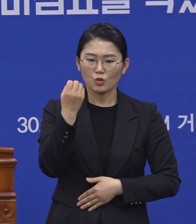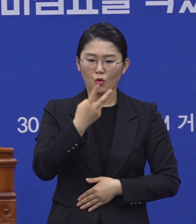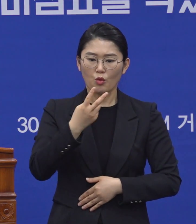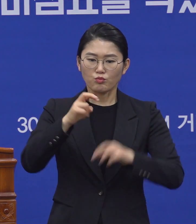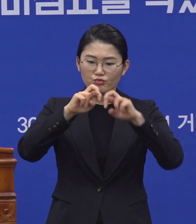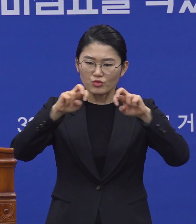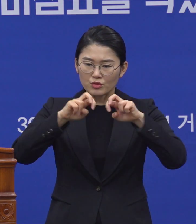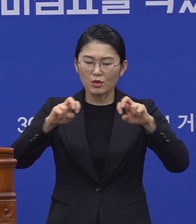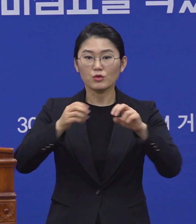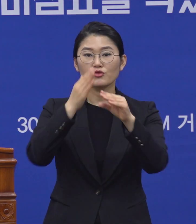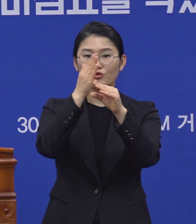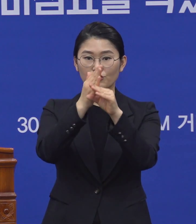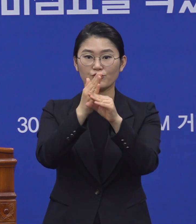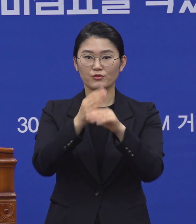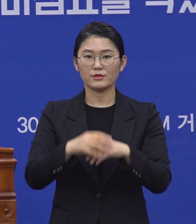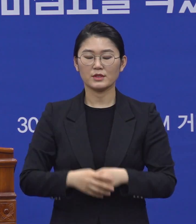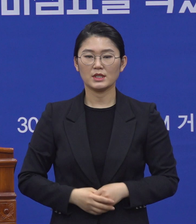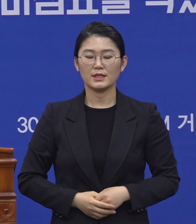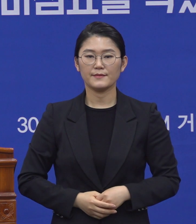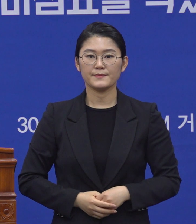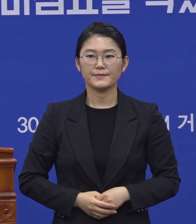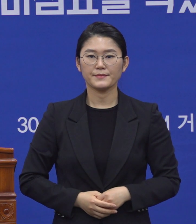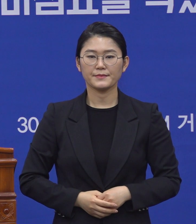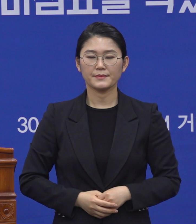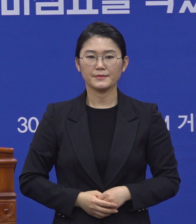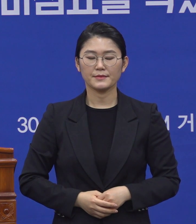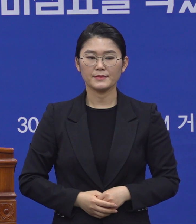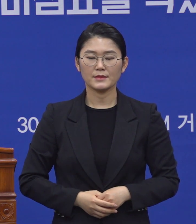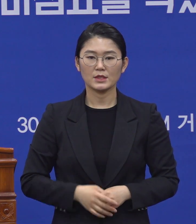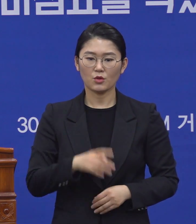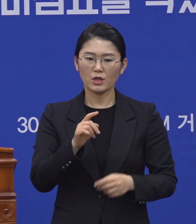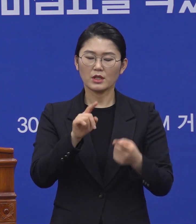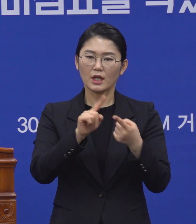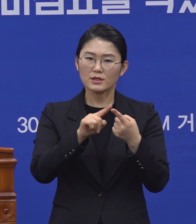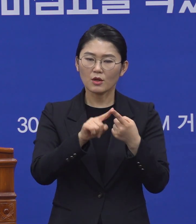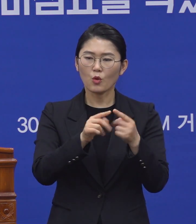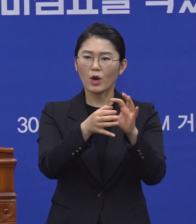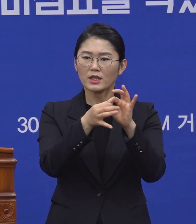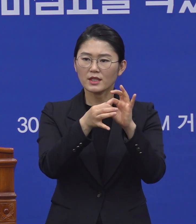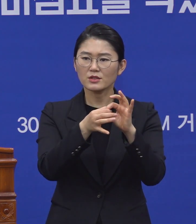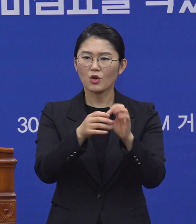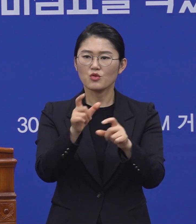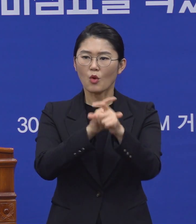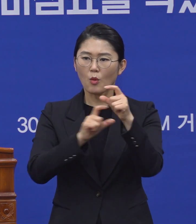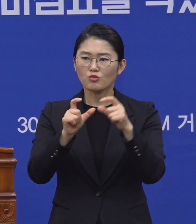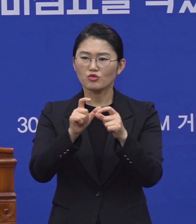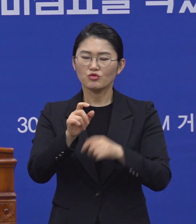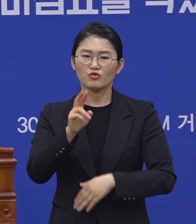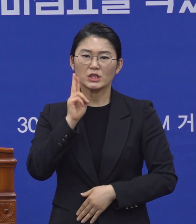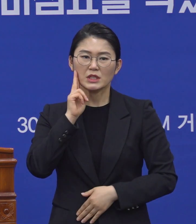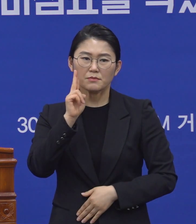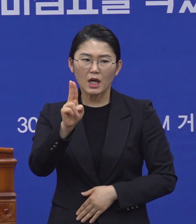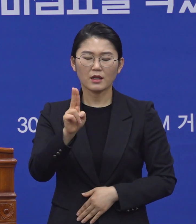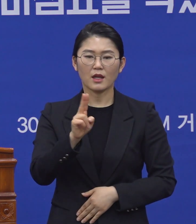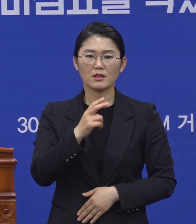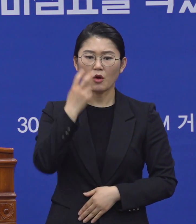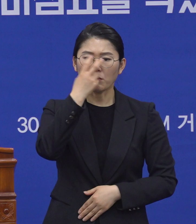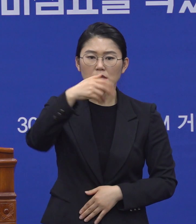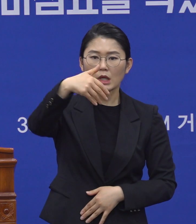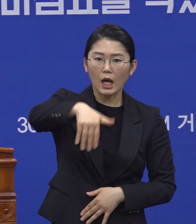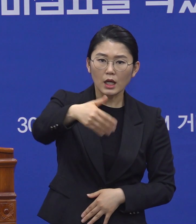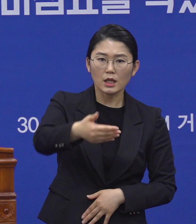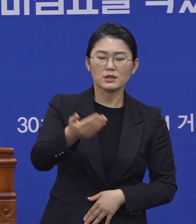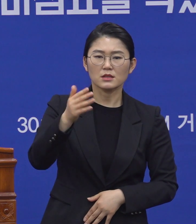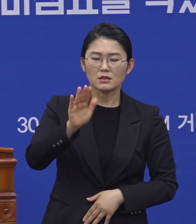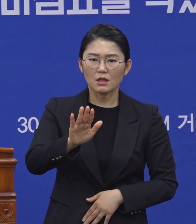하고 있습니다. 이렇기 때문에 이 부분들과 관련해서 너무 과도하게 검증되지 않는